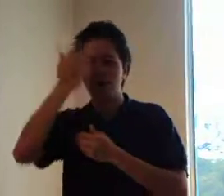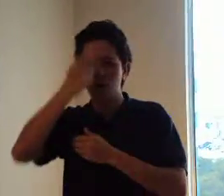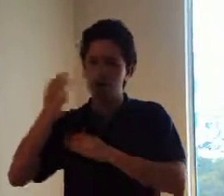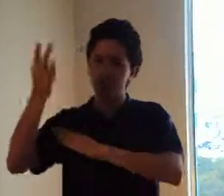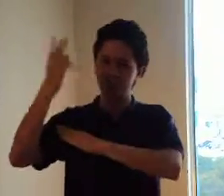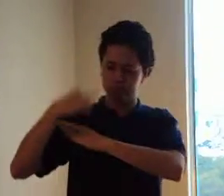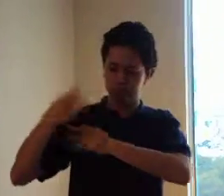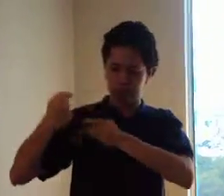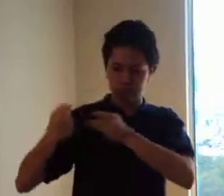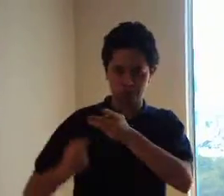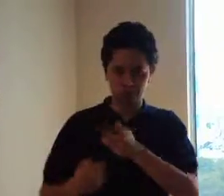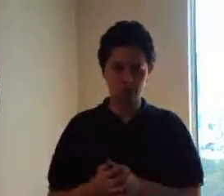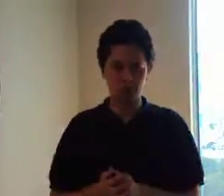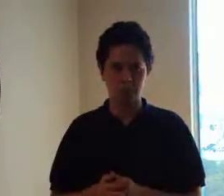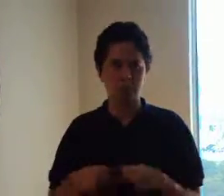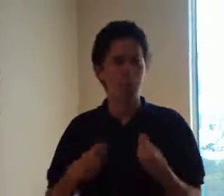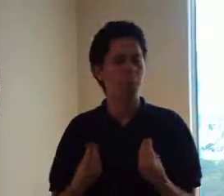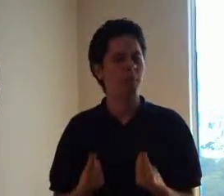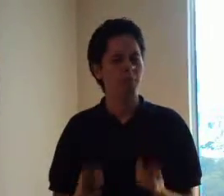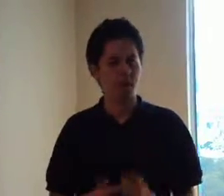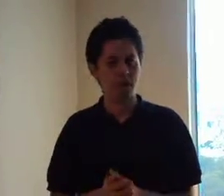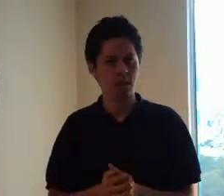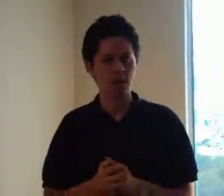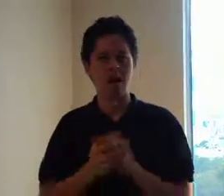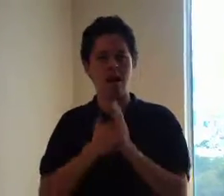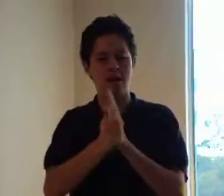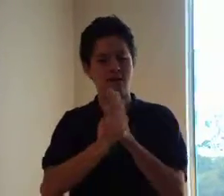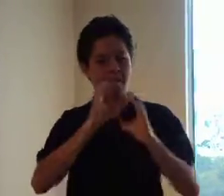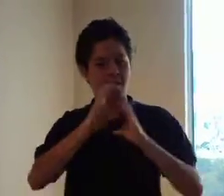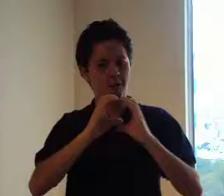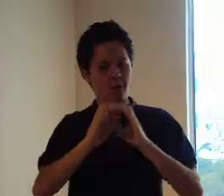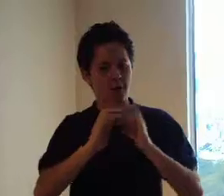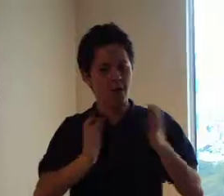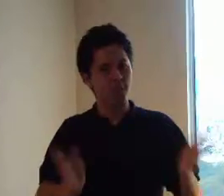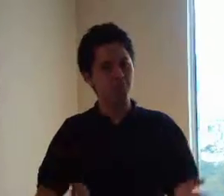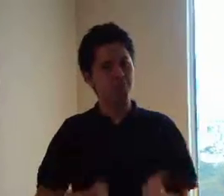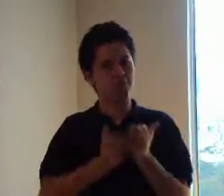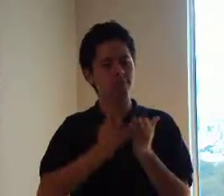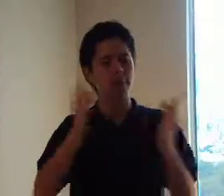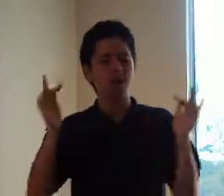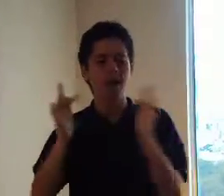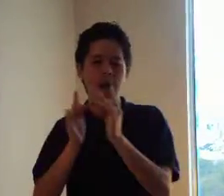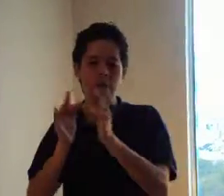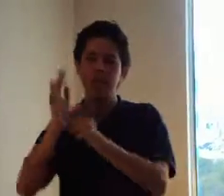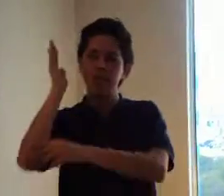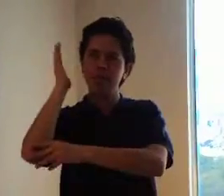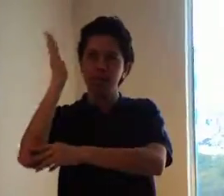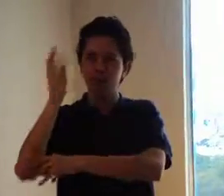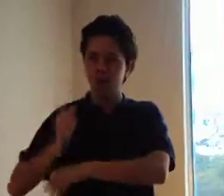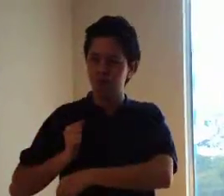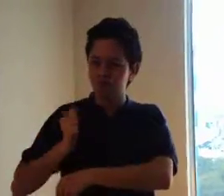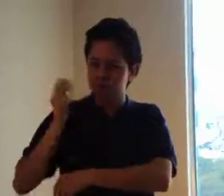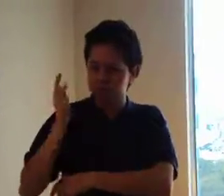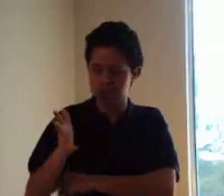fortalecer el desarrollo de habilidades comunicativas en discursos exclusivos y narrativos. A partir del